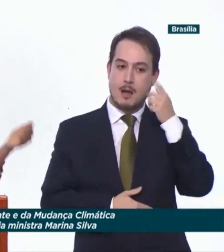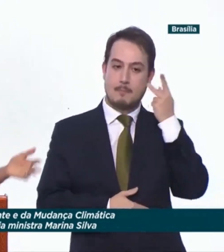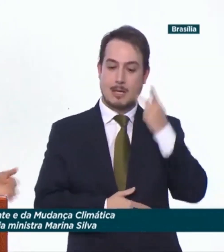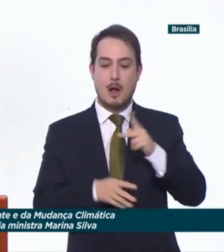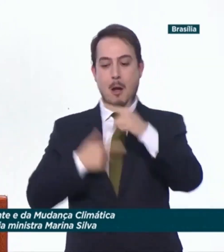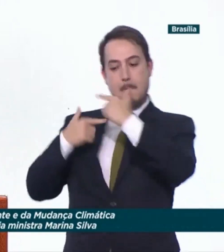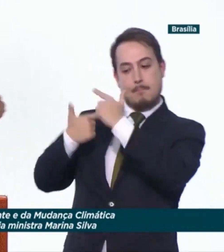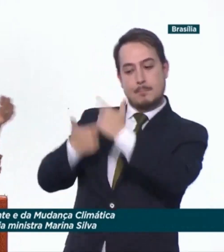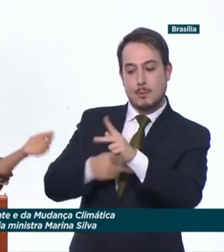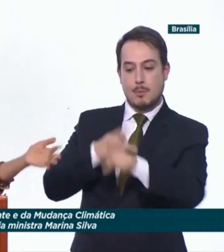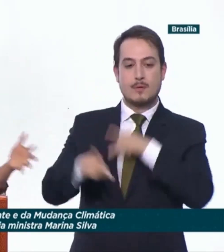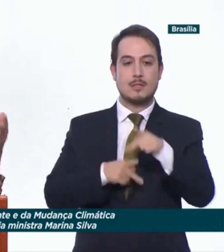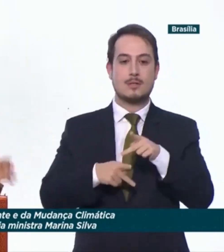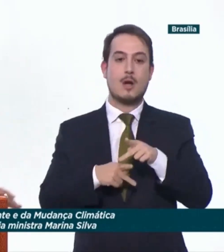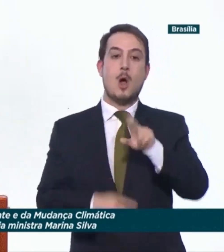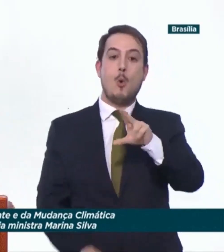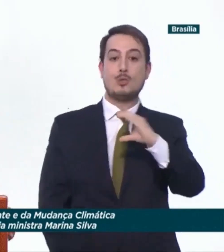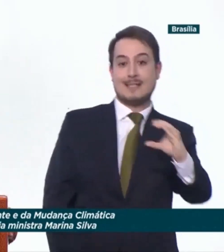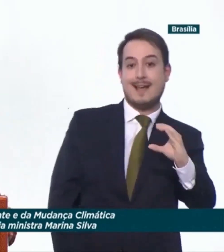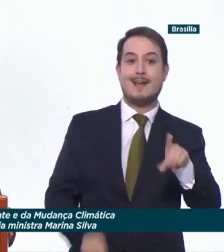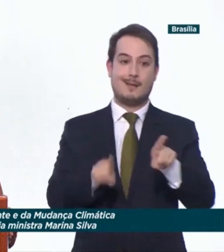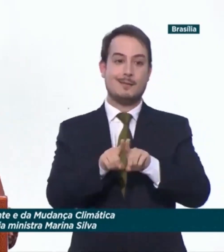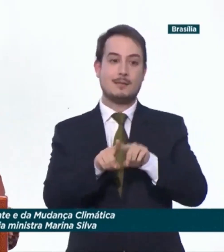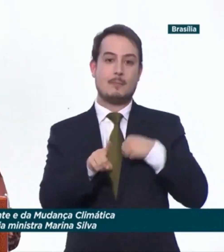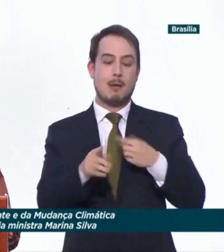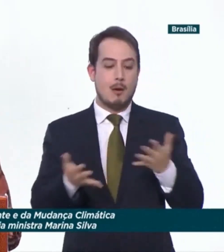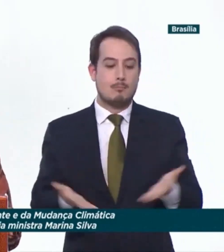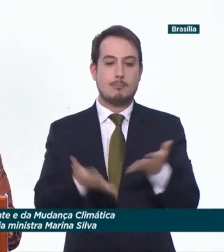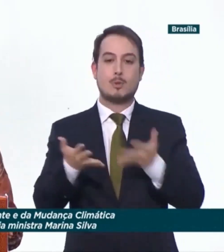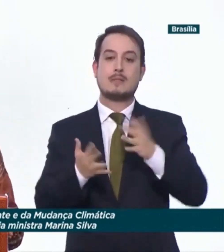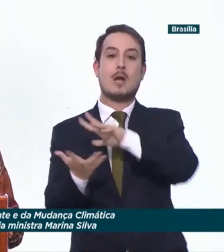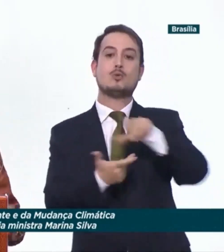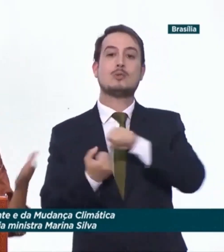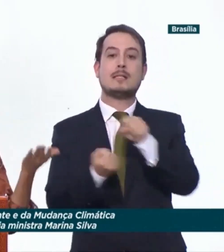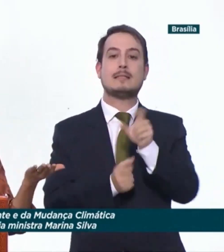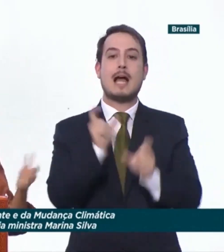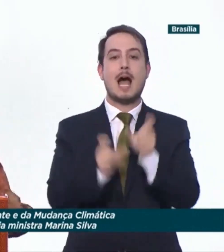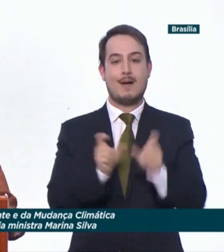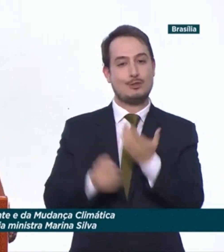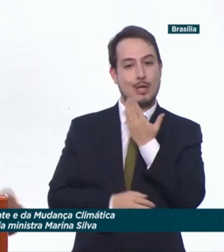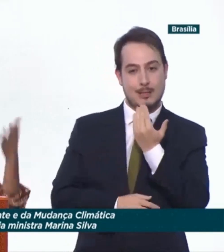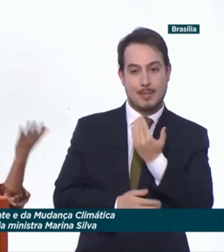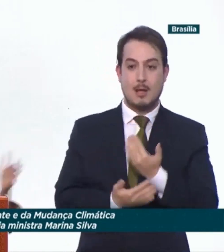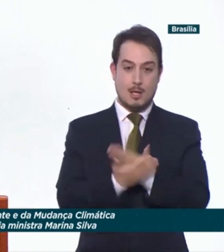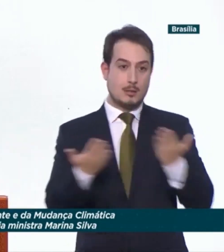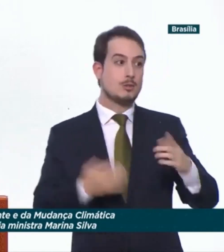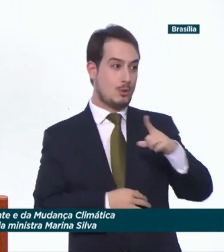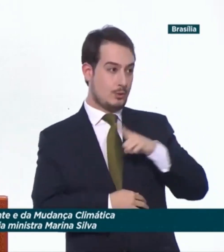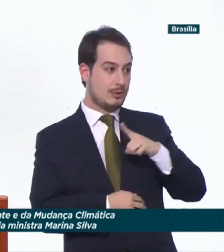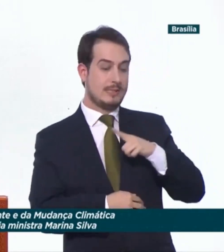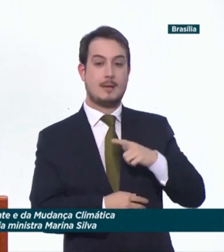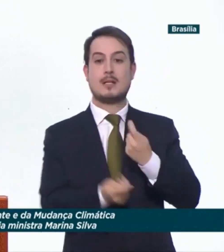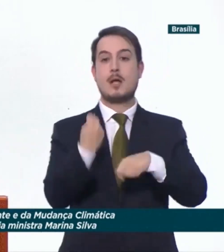terras indígenas, unidade de conservação, consolidação para produção sustentável, porque nós temos